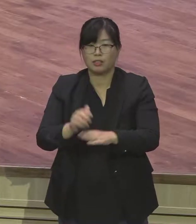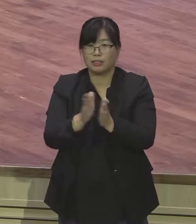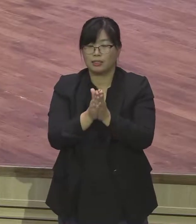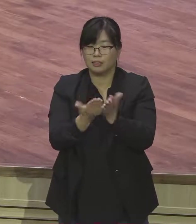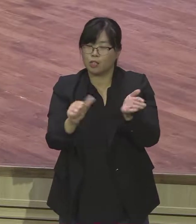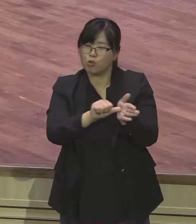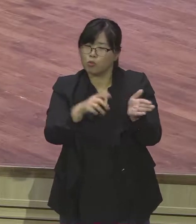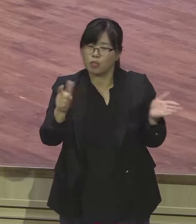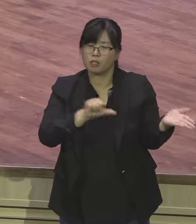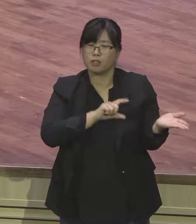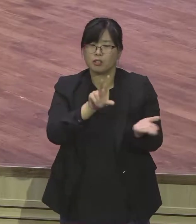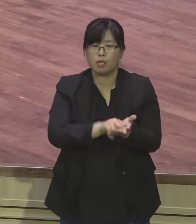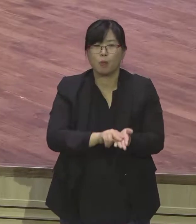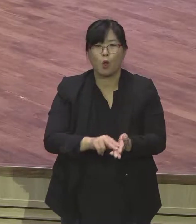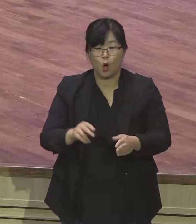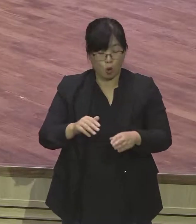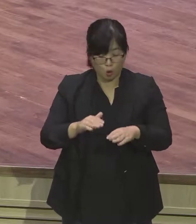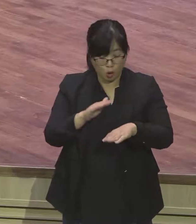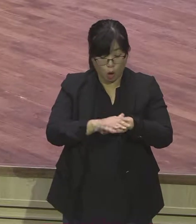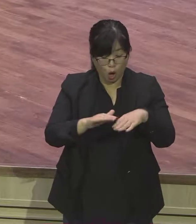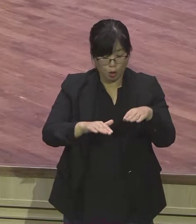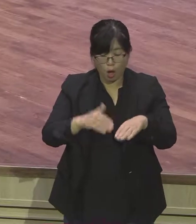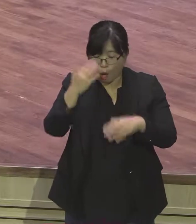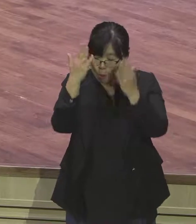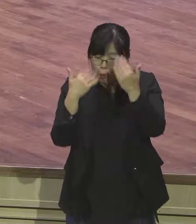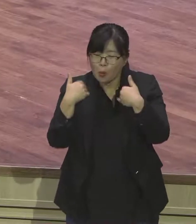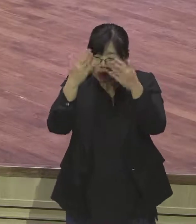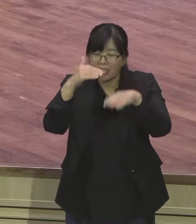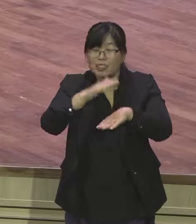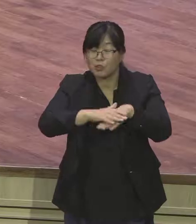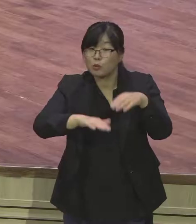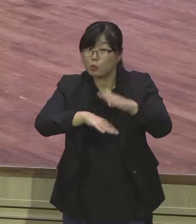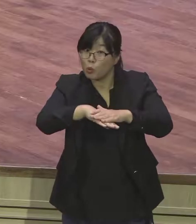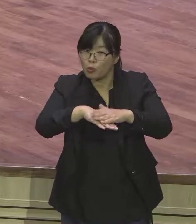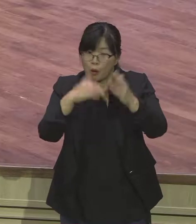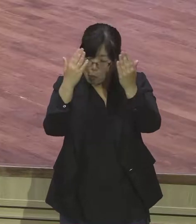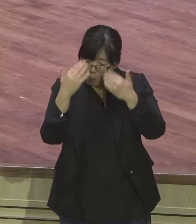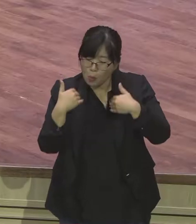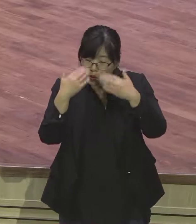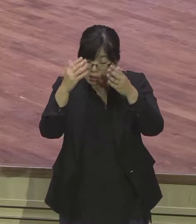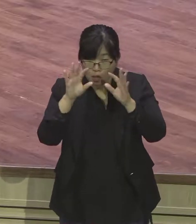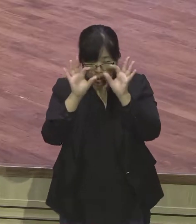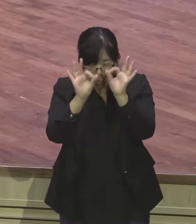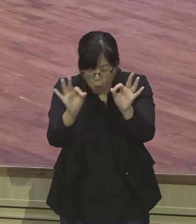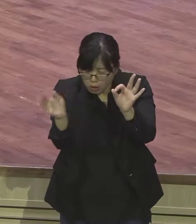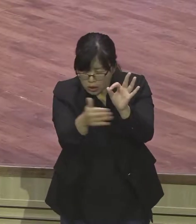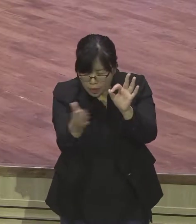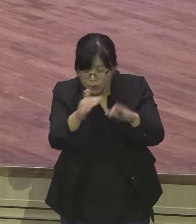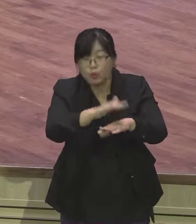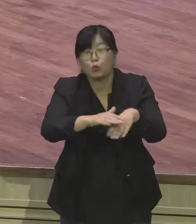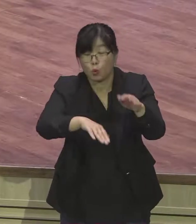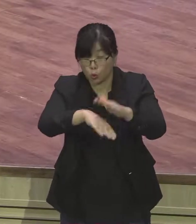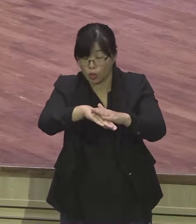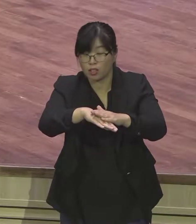스미스가 그렇게 선 경제적 용어입니다 보이지 않는 손 지금은 뭐요 정치